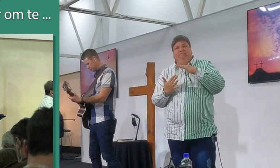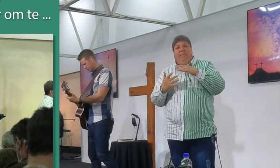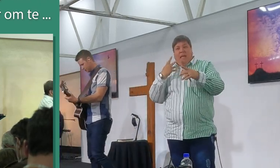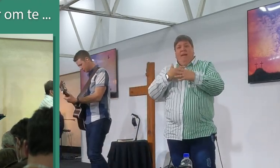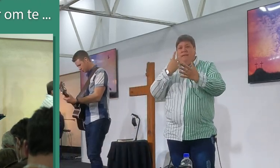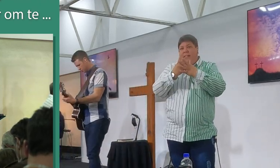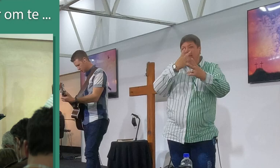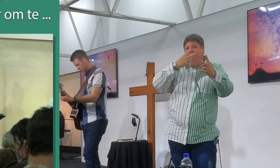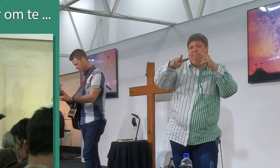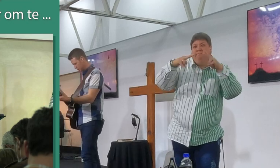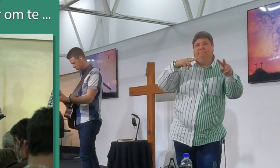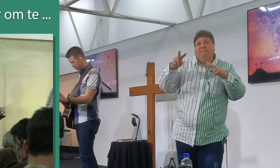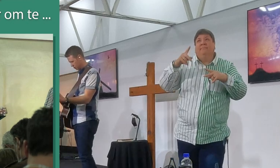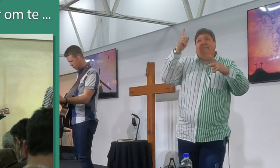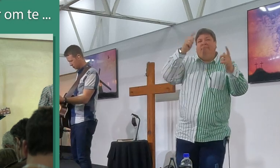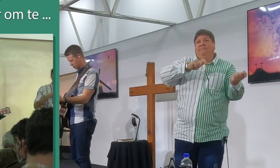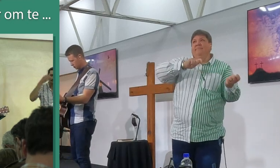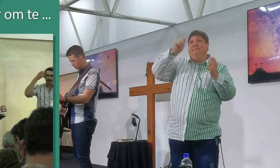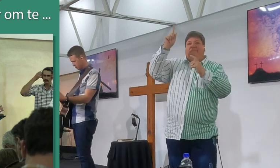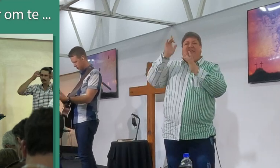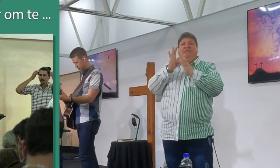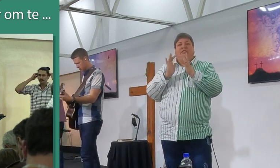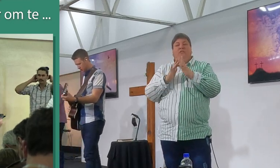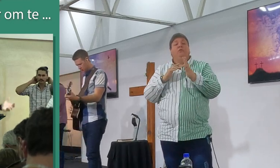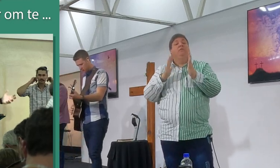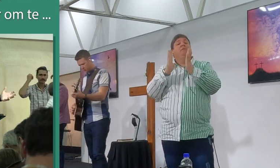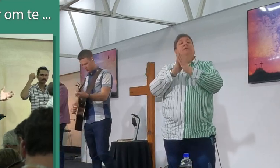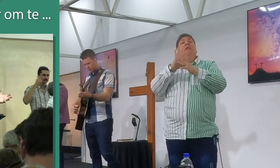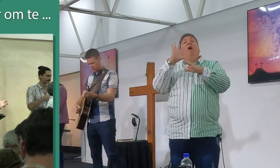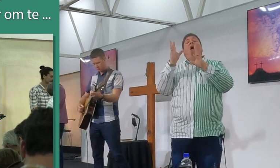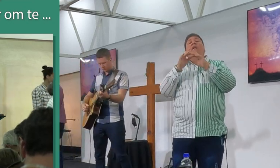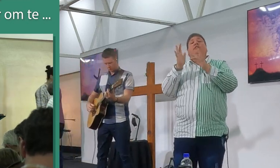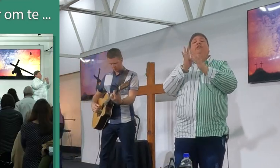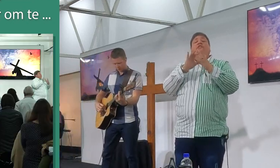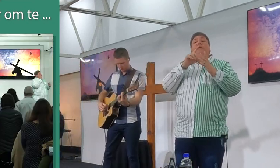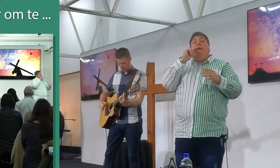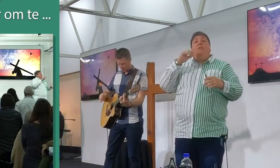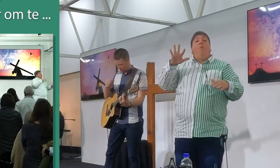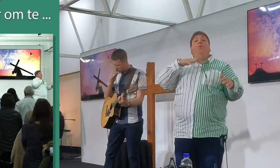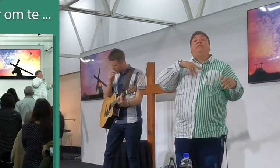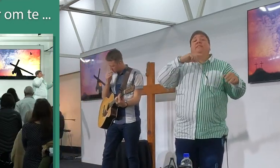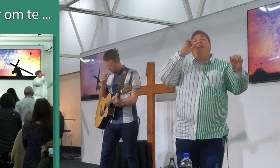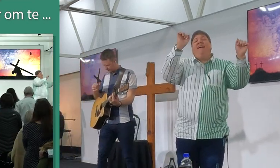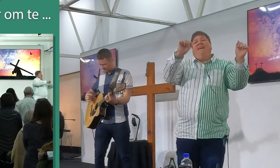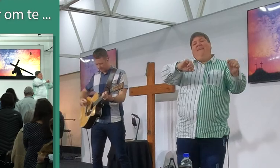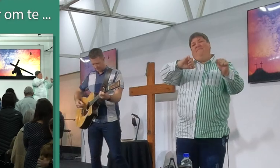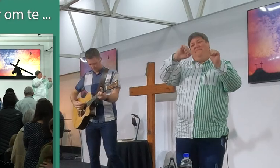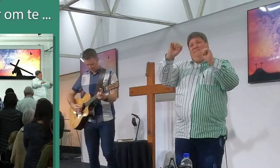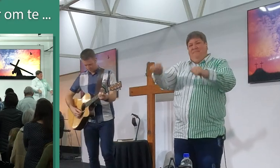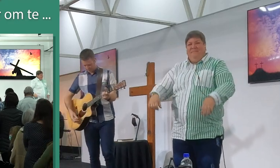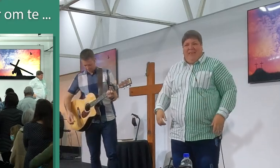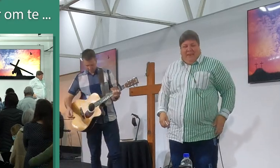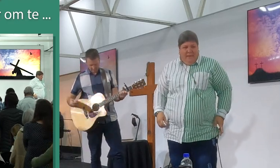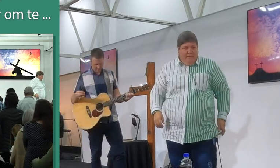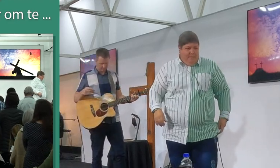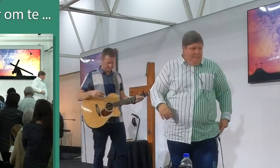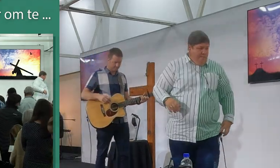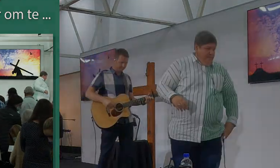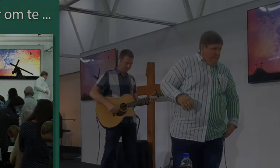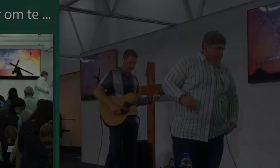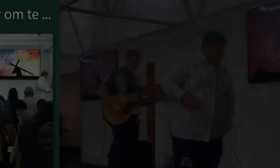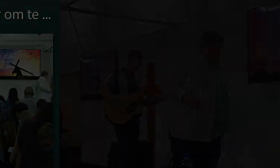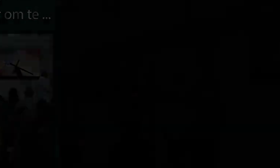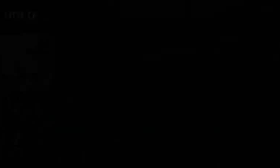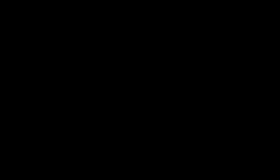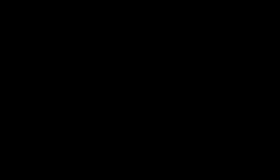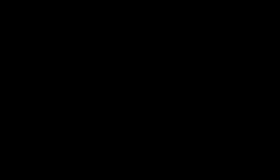hulle na Jesus toe sal breng, dankie dan, vir ons bid het in Jesus naam, en die kinders van die Heere sê, Amen, Amen, kom en staan, kom en staan,